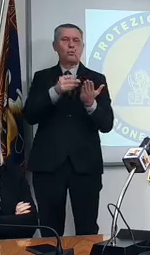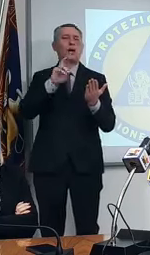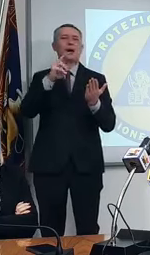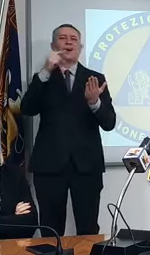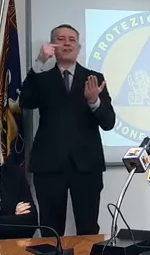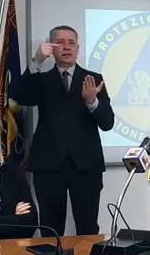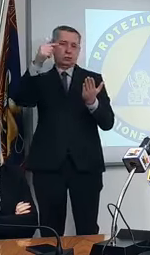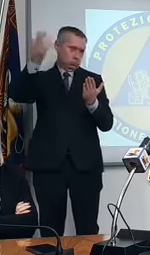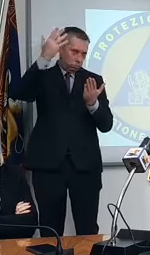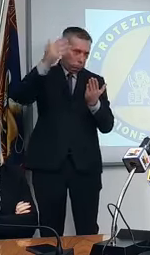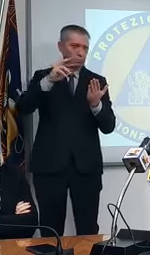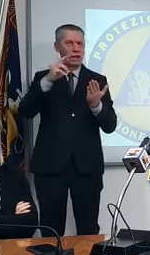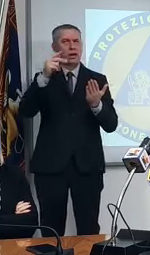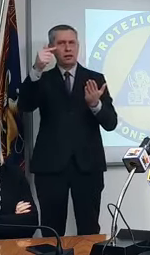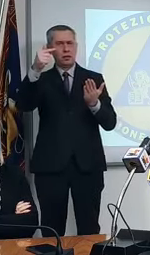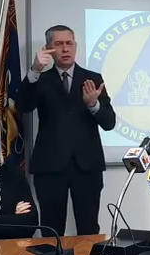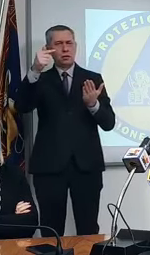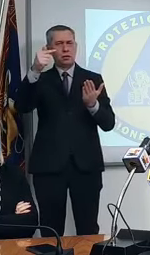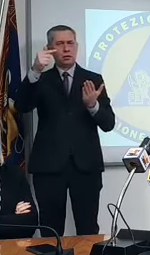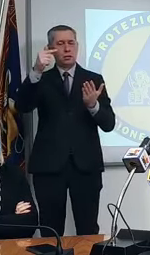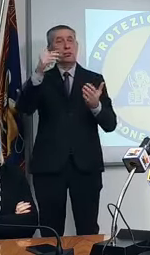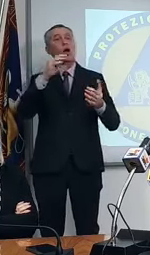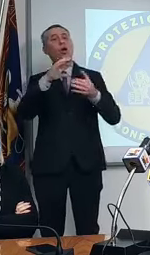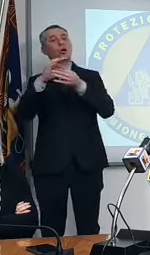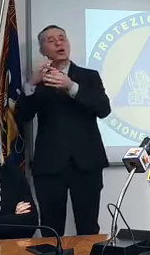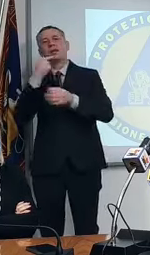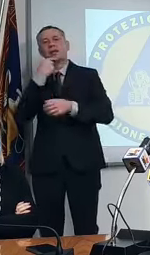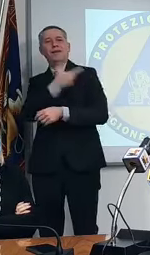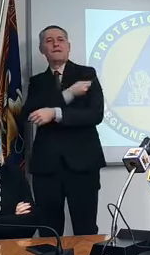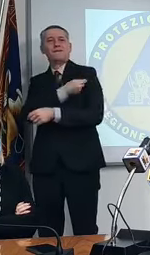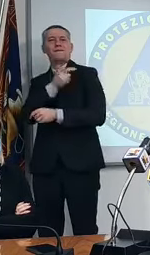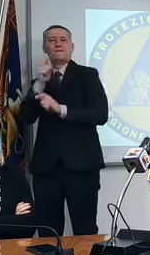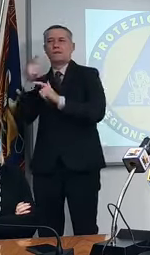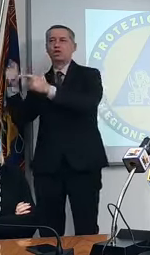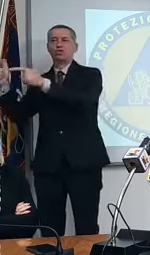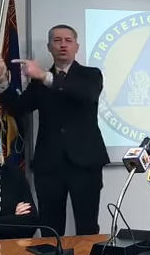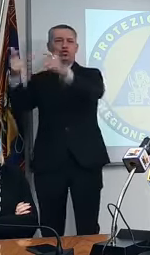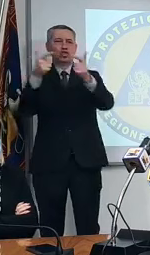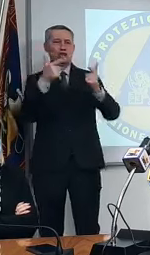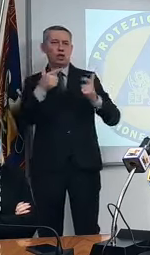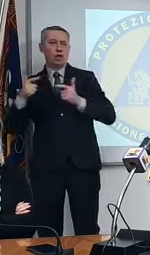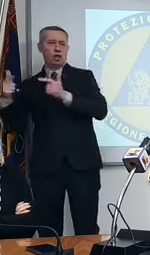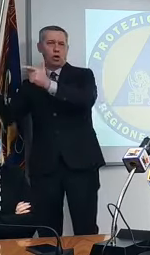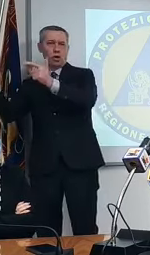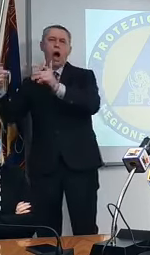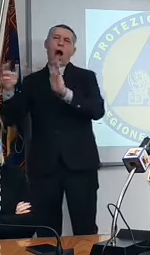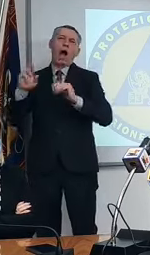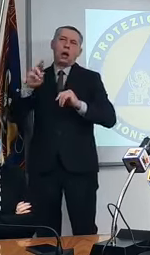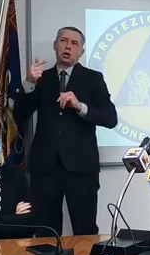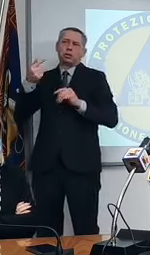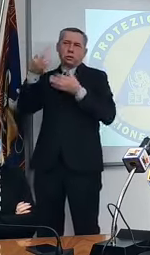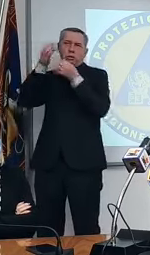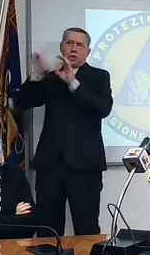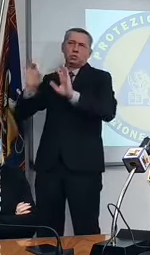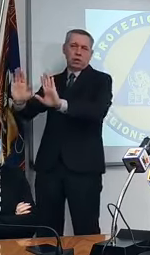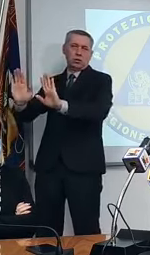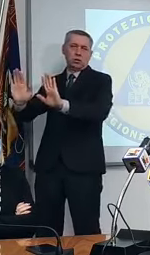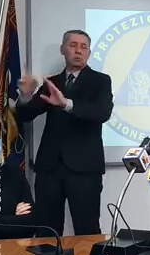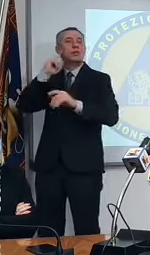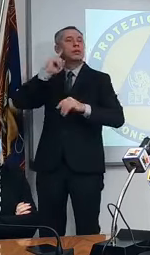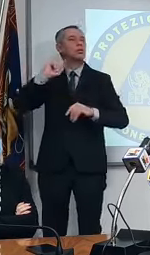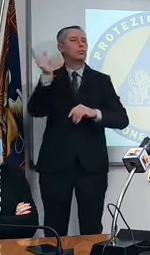con T un significato ce l'ha con i cittadini senza vaccino un altro significato ce l'ha se la popolazione è vaccinata l'ho capita da soli